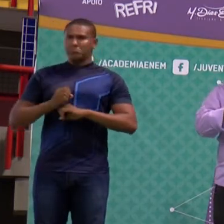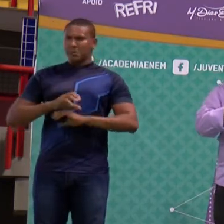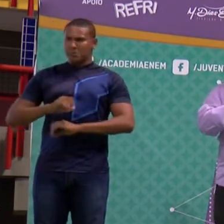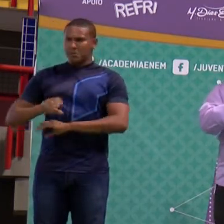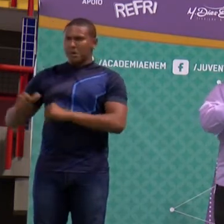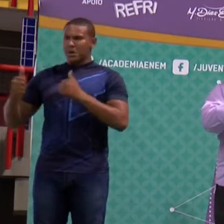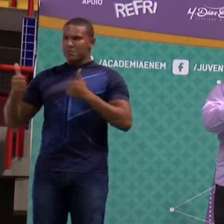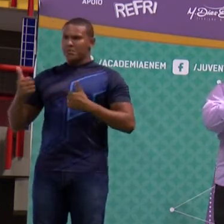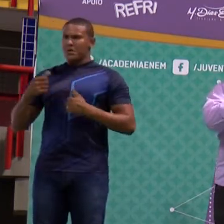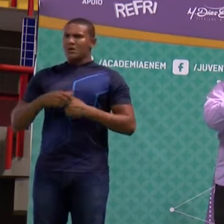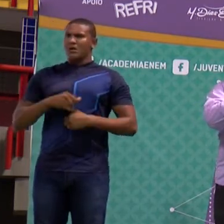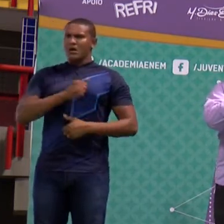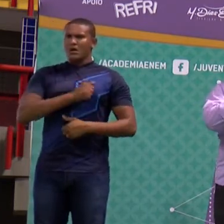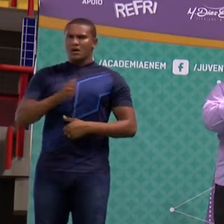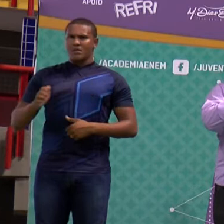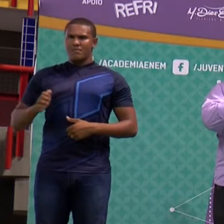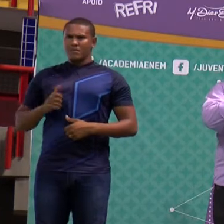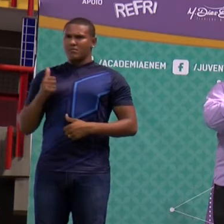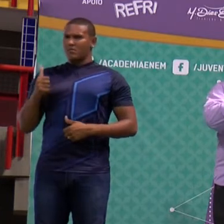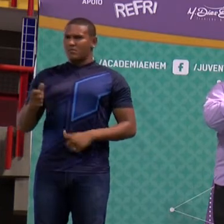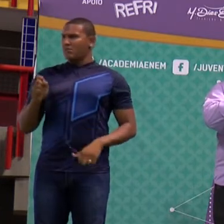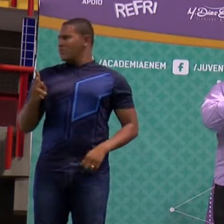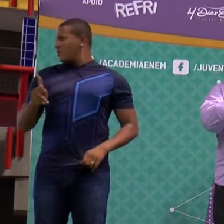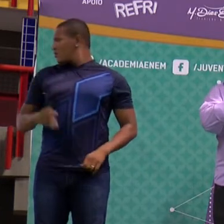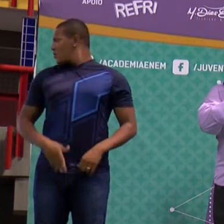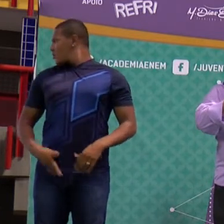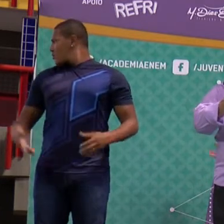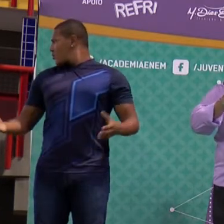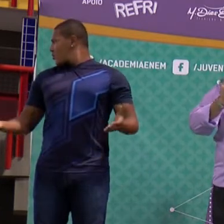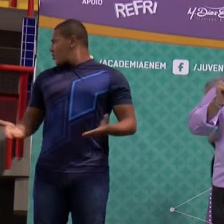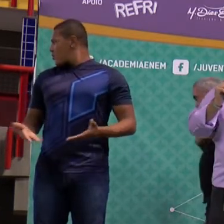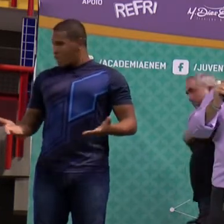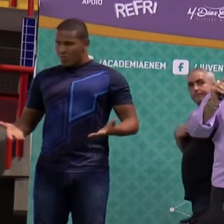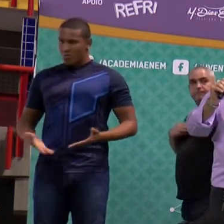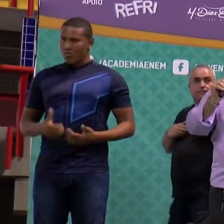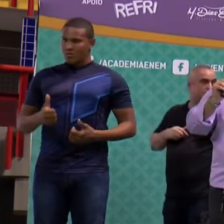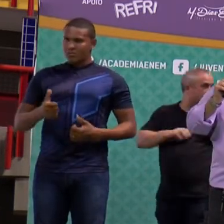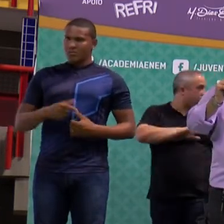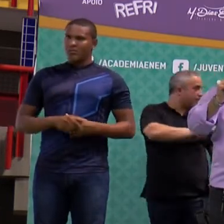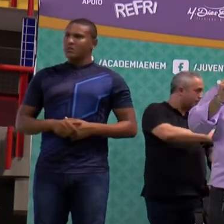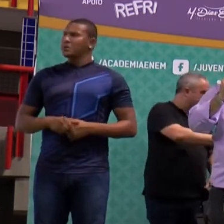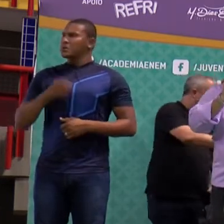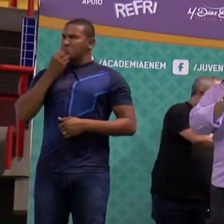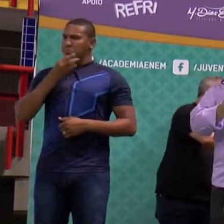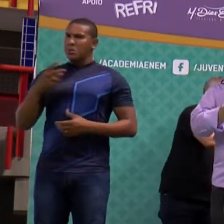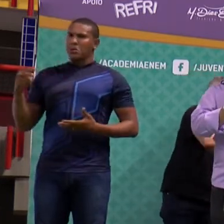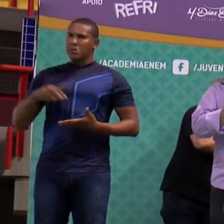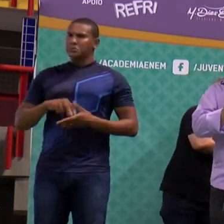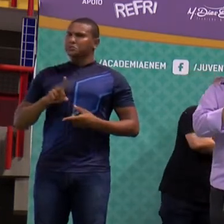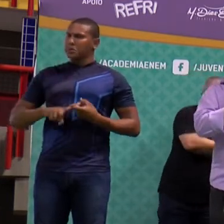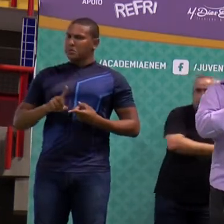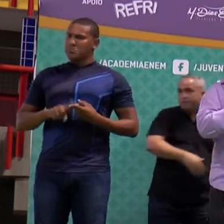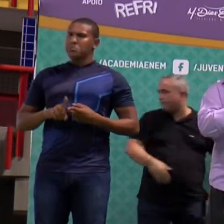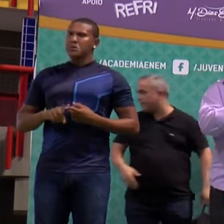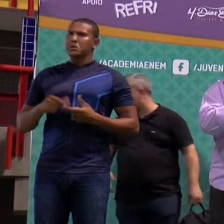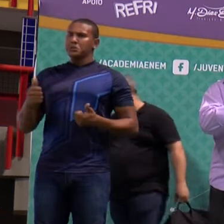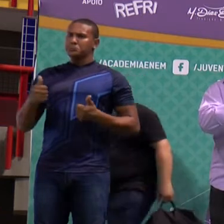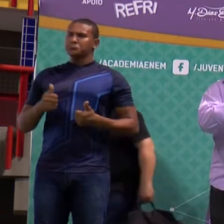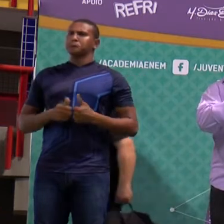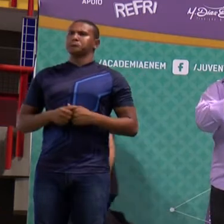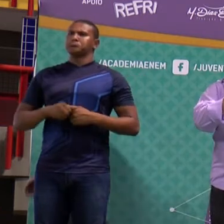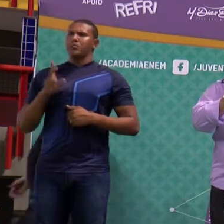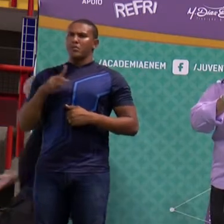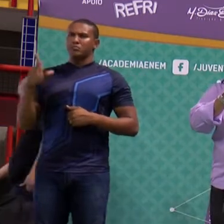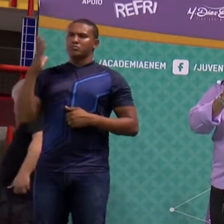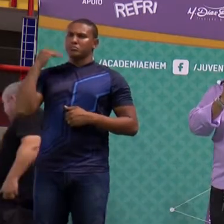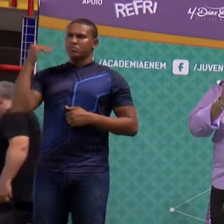Enem. E hoje, vocês estão tendo excelentes dicas com esses excelentes professores. Que sábado e domingo